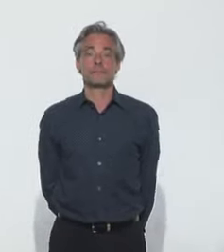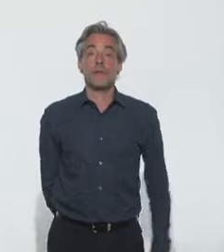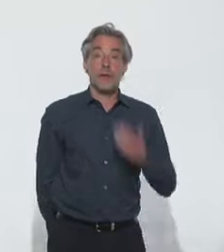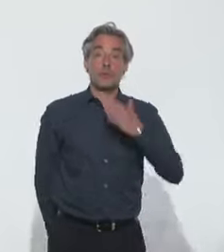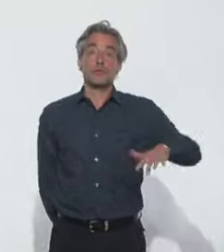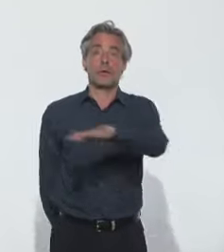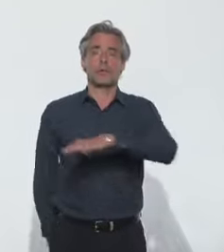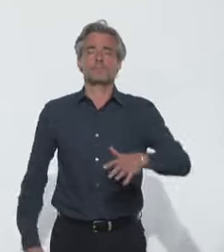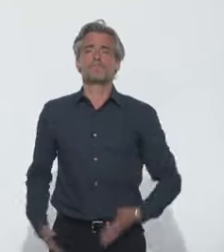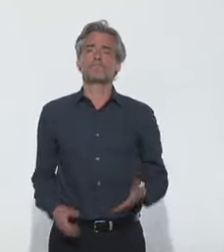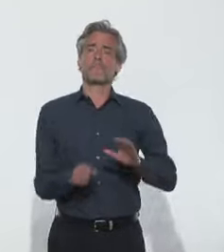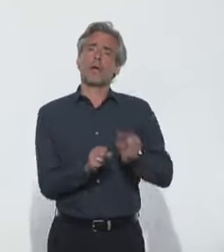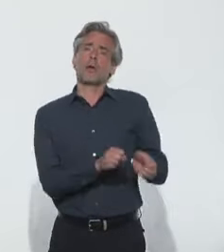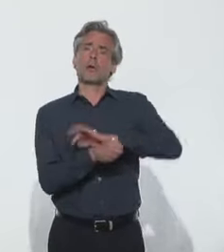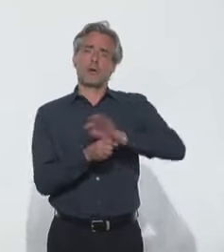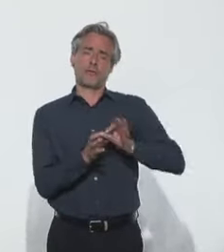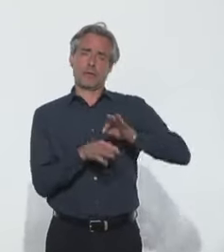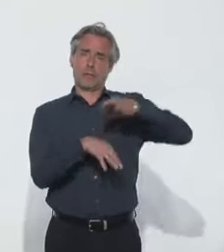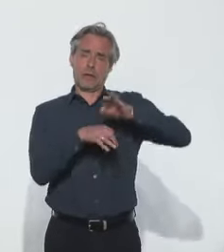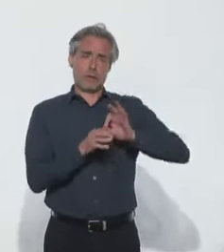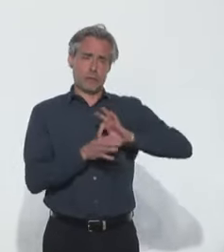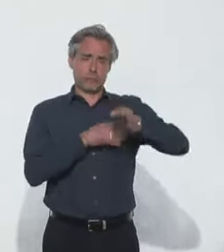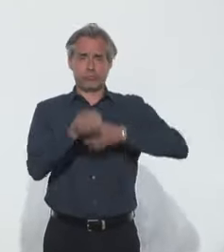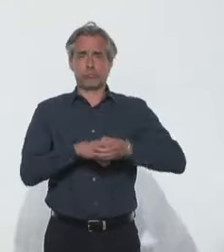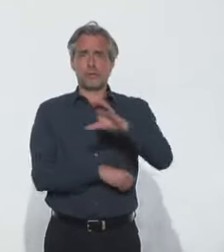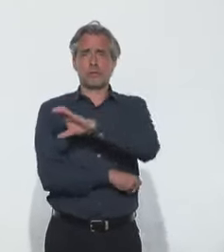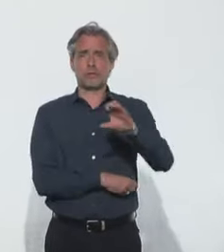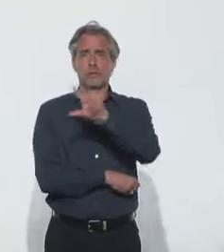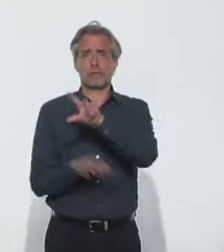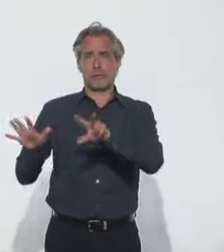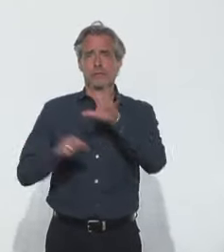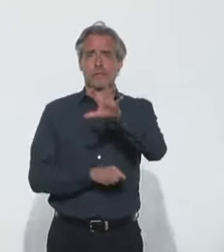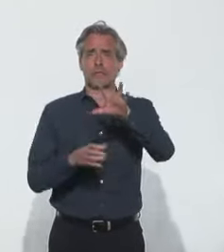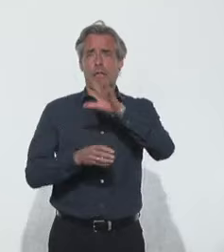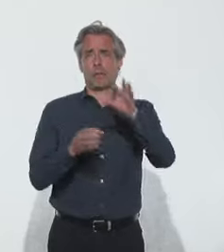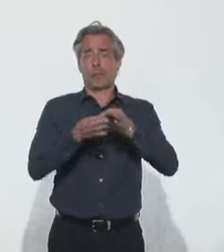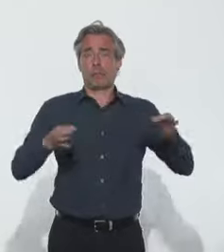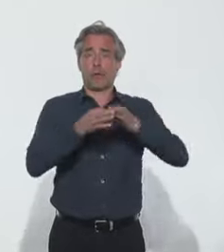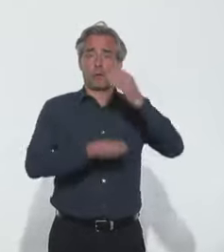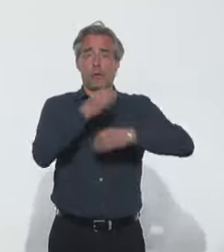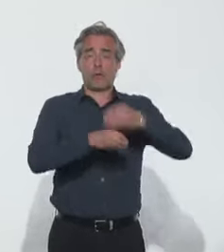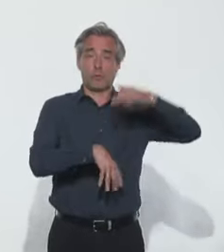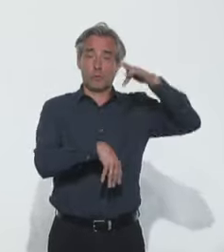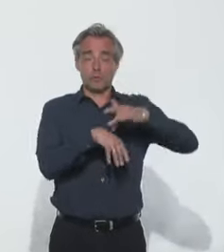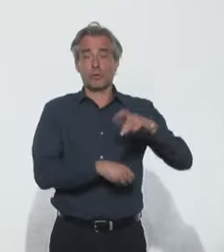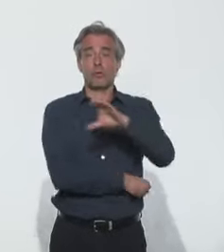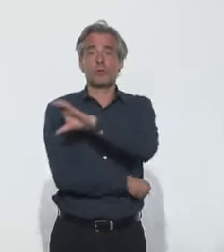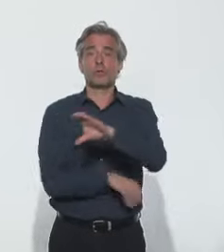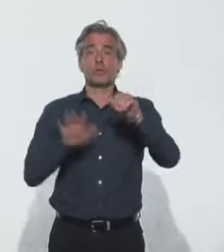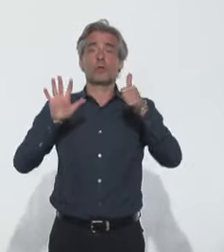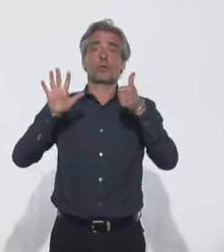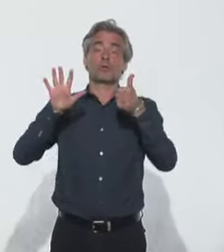Bonsoir. La pandémie de Covid-19 touche 185 pays dans le monde, 171